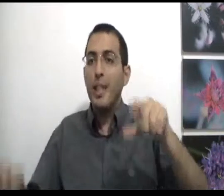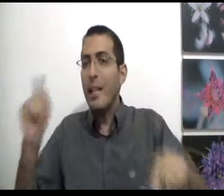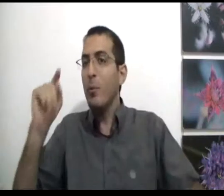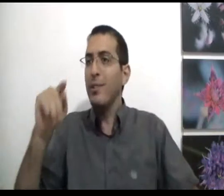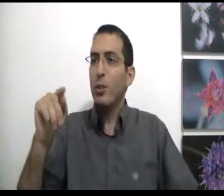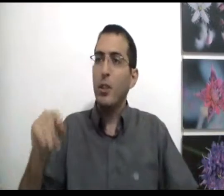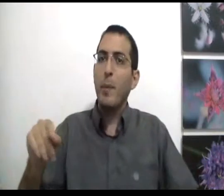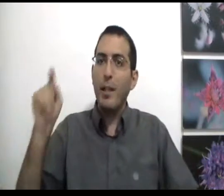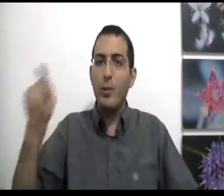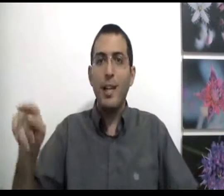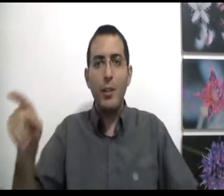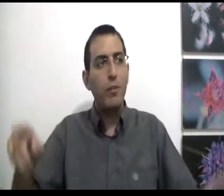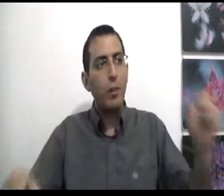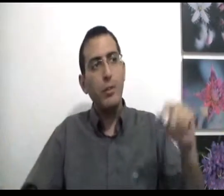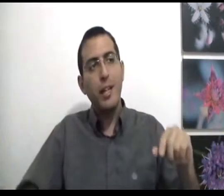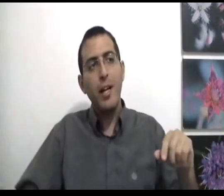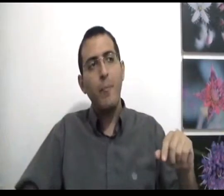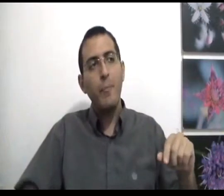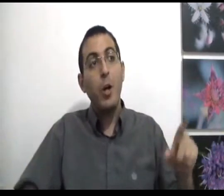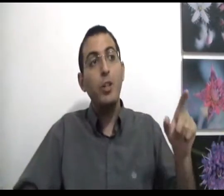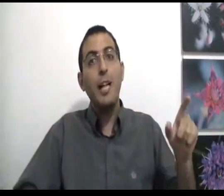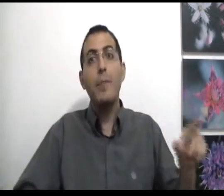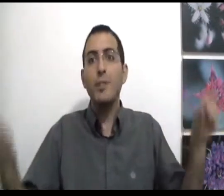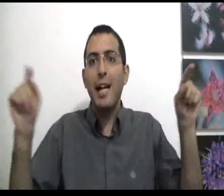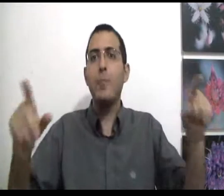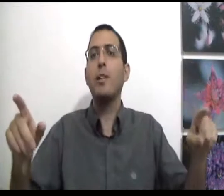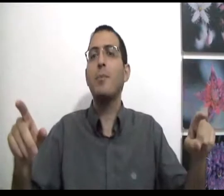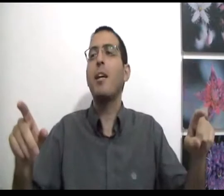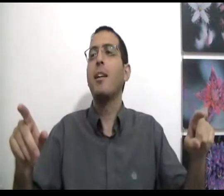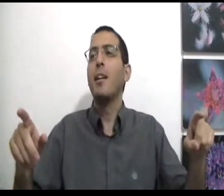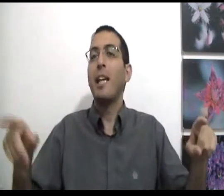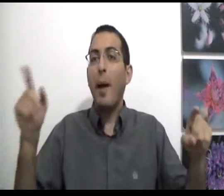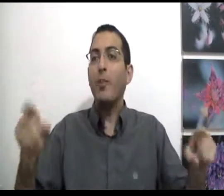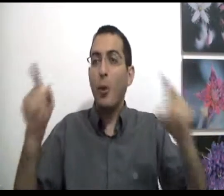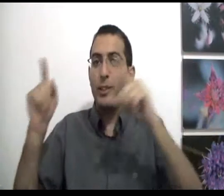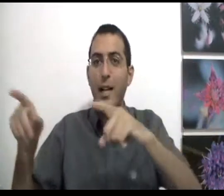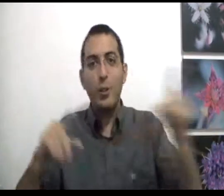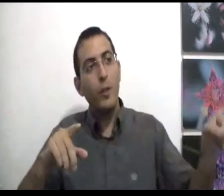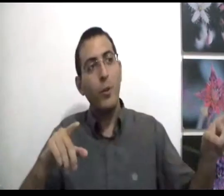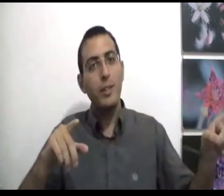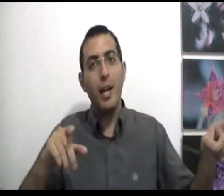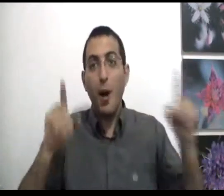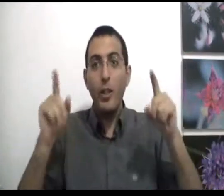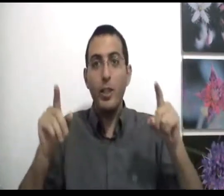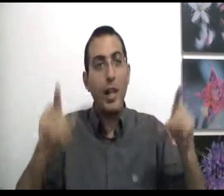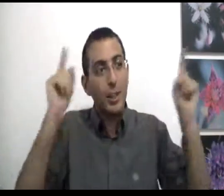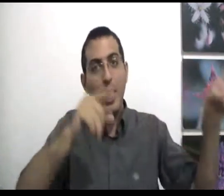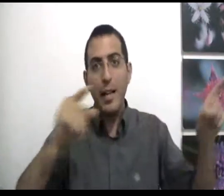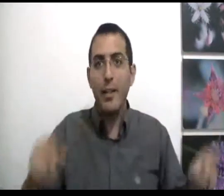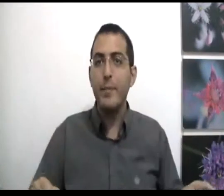של האלימות הזאת שאת אומרת אני רוצה רק טוב ולא רוצה רע העונש של האלימות זה העלימות עצמה כי ברגע שאתה רוצה רק טוב ולא רוצה רע העונש שלך זה שירה לך